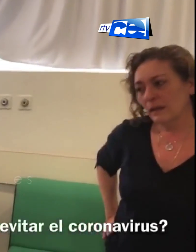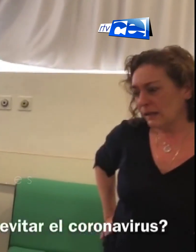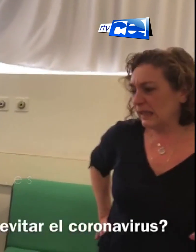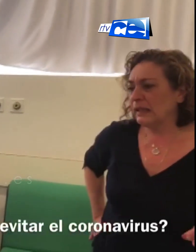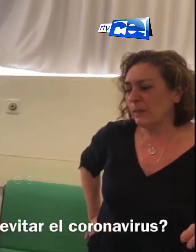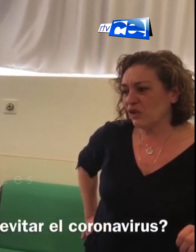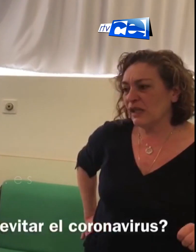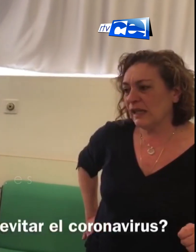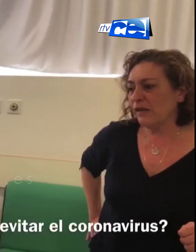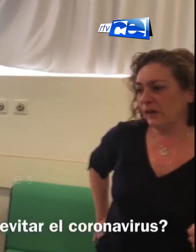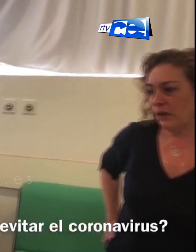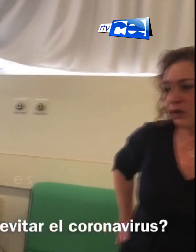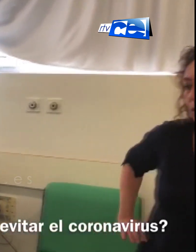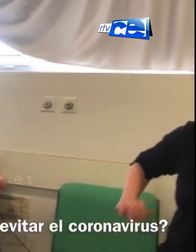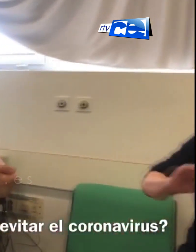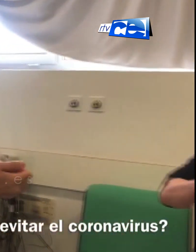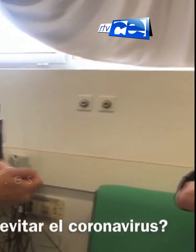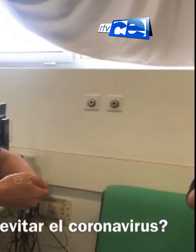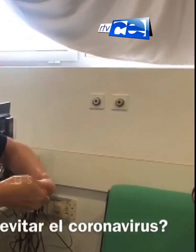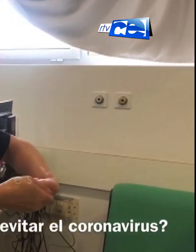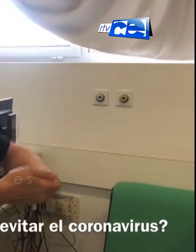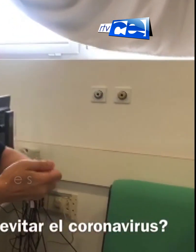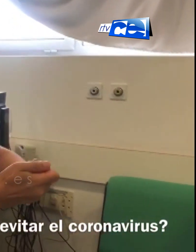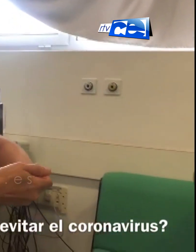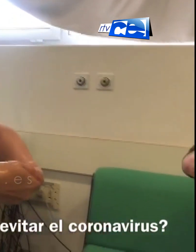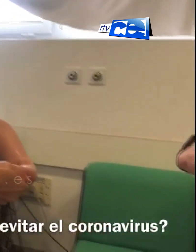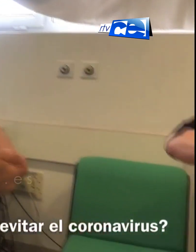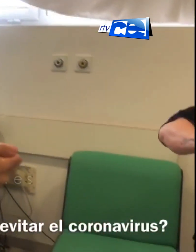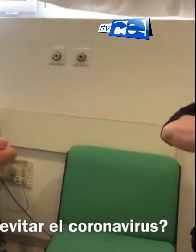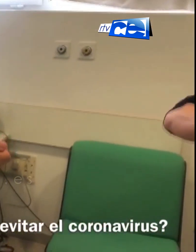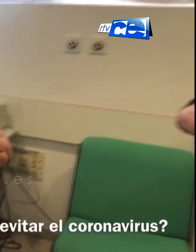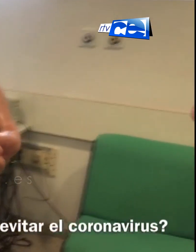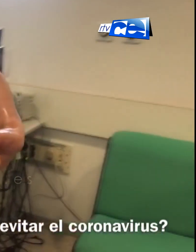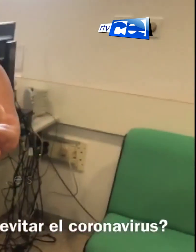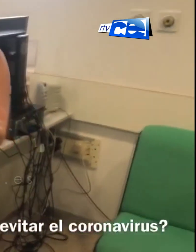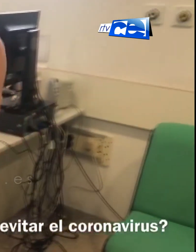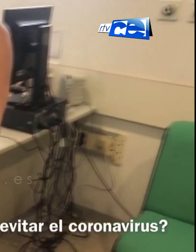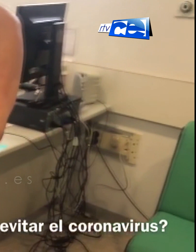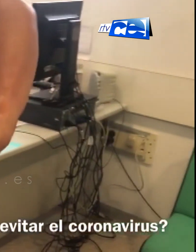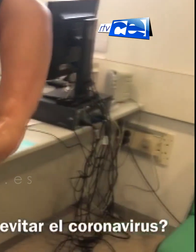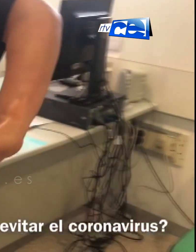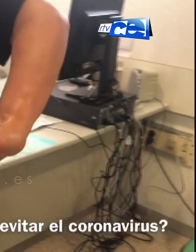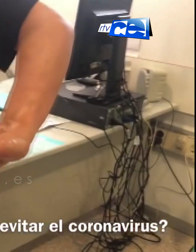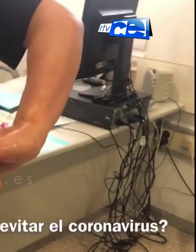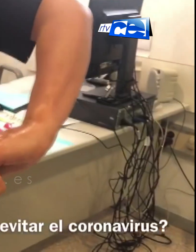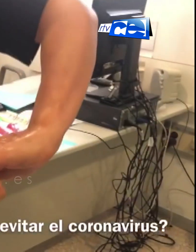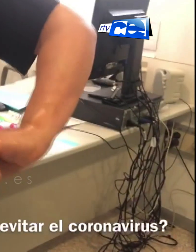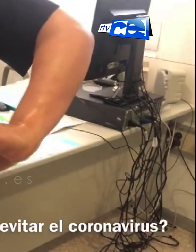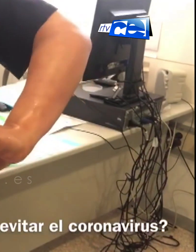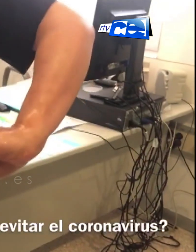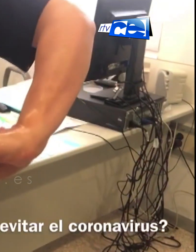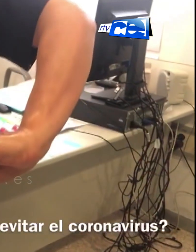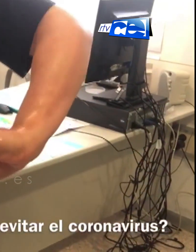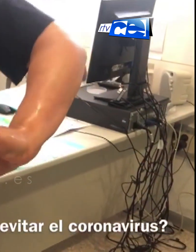El siguiente paso sería la fricción de la parte distal de los dedos entrelazándose unos con otros, una mano con la otra.